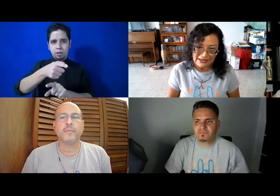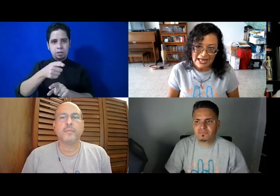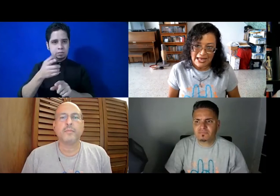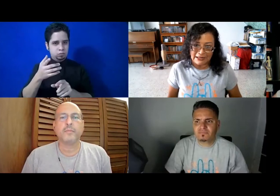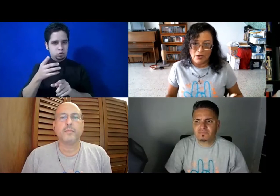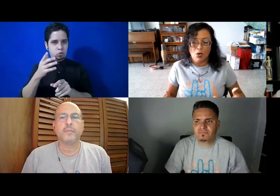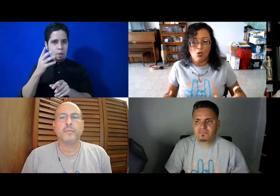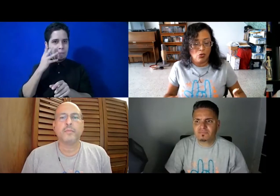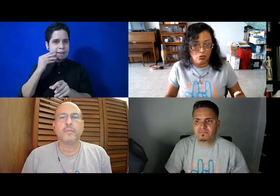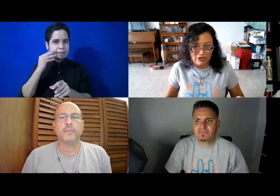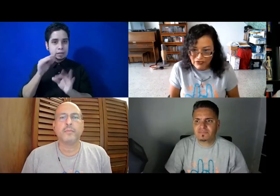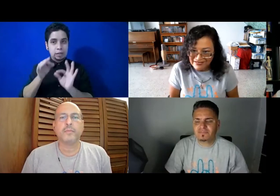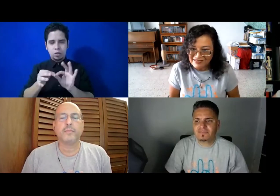Interpretar o difícil,